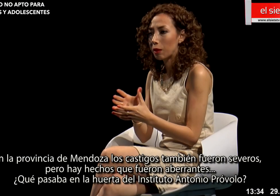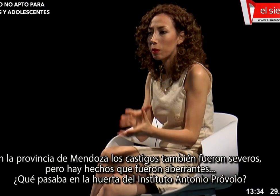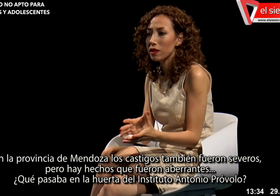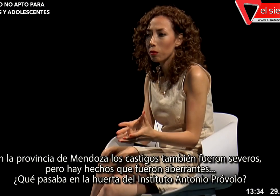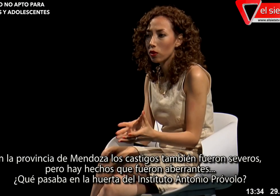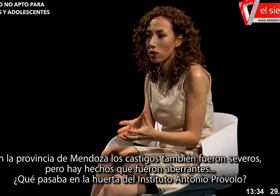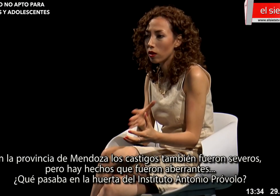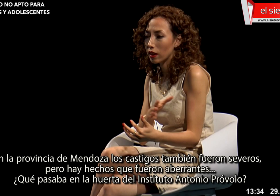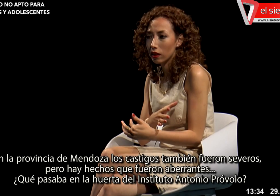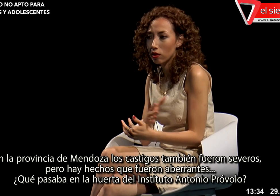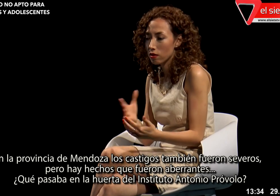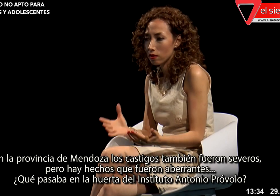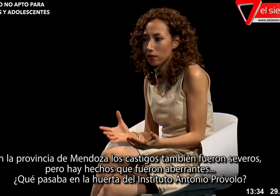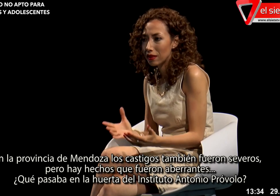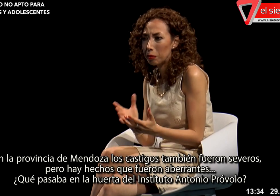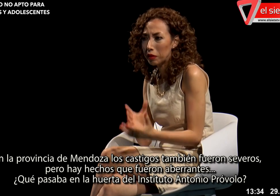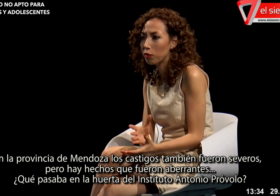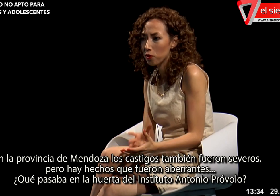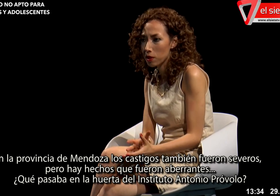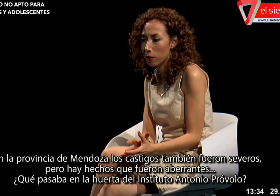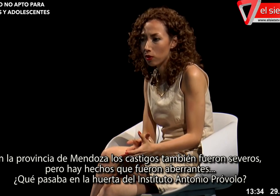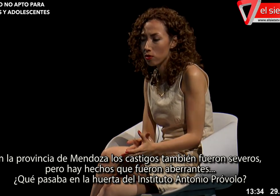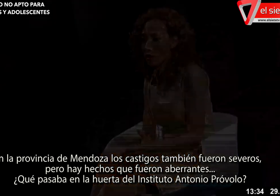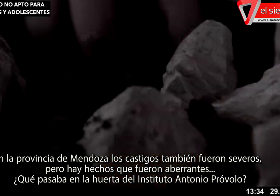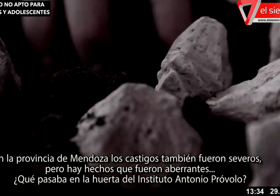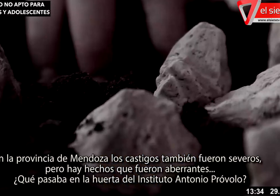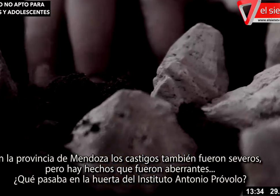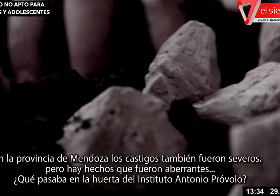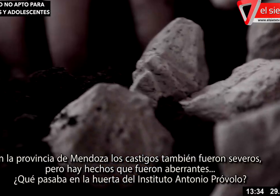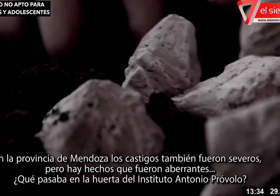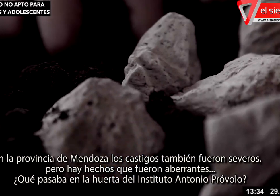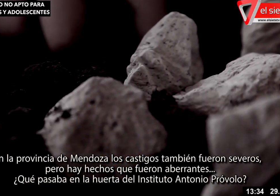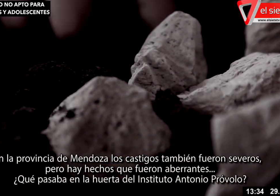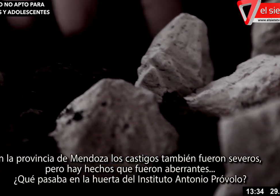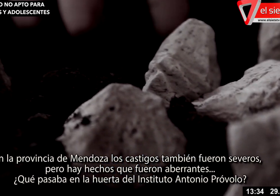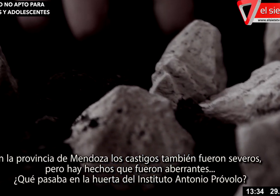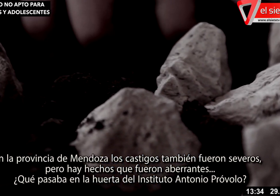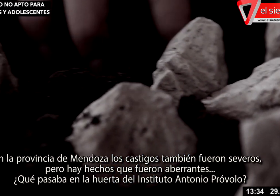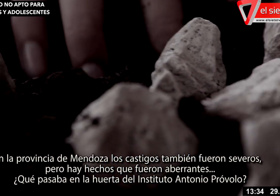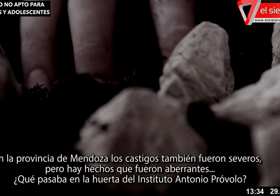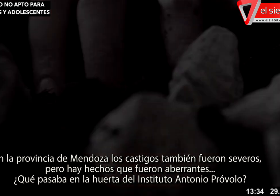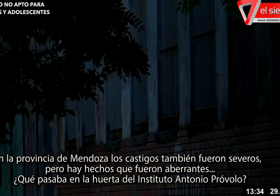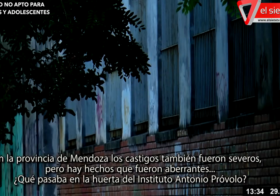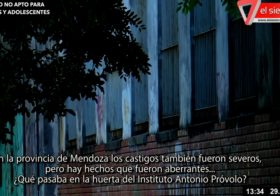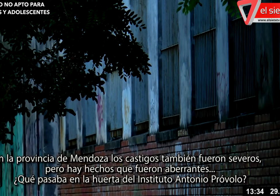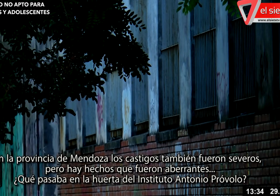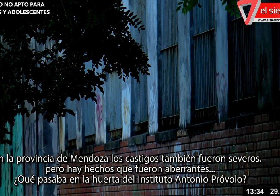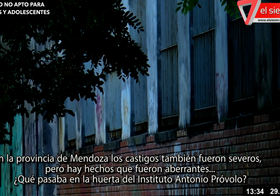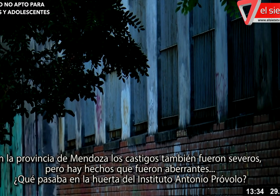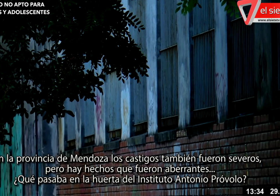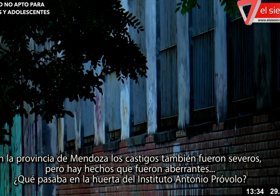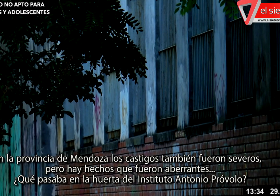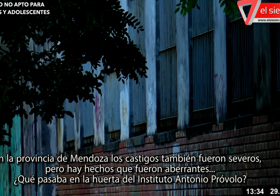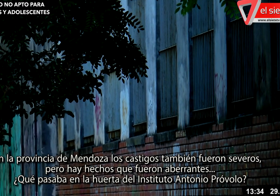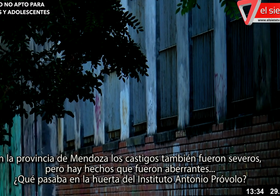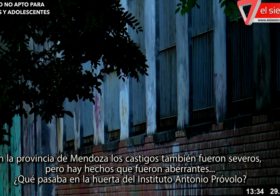En la provincia de Mendoza, los castigos también fueron severos. Pero hay hechos que fueron aberrantes. ¿Qué pasaba en la